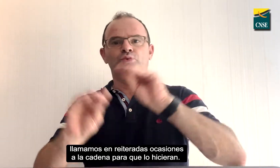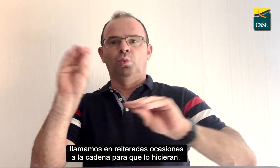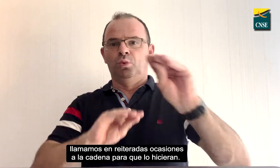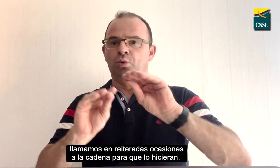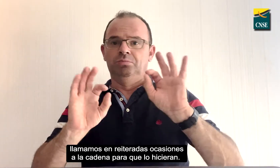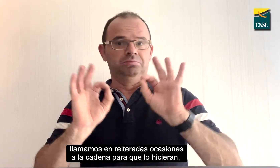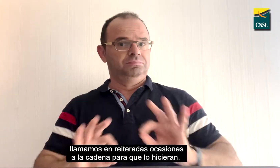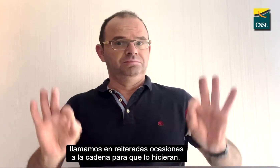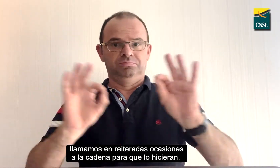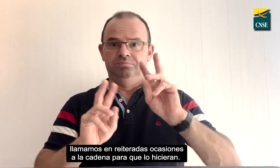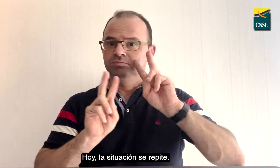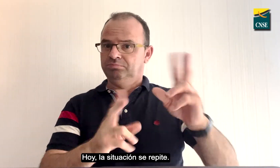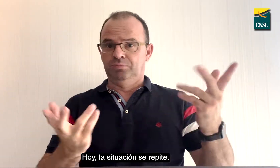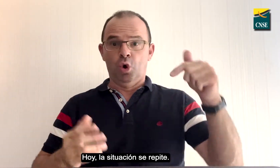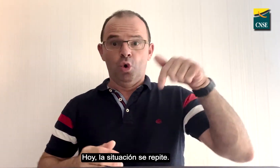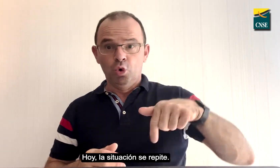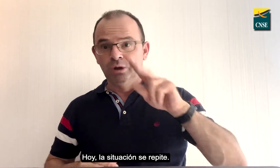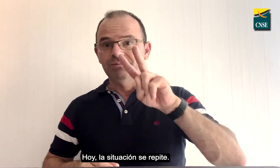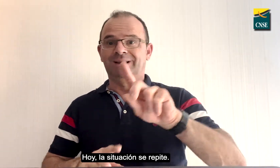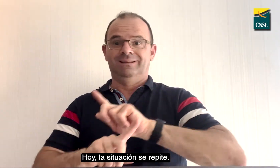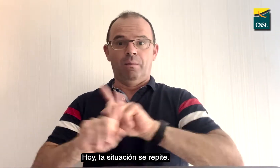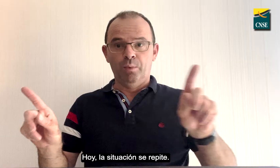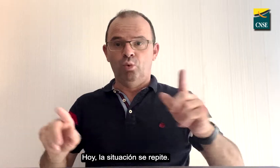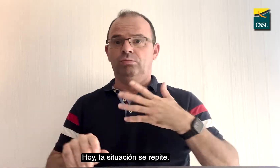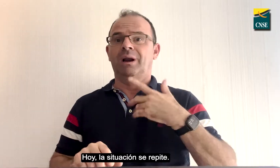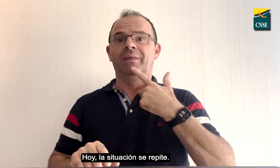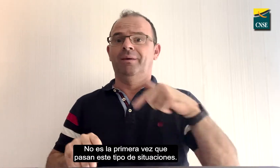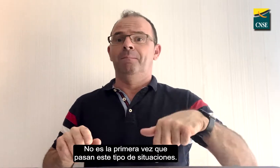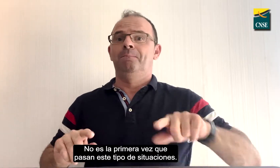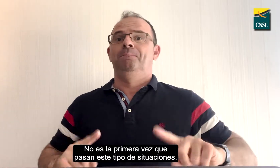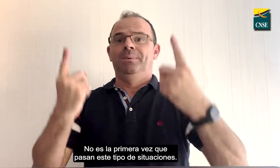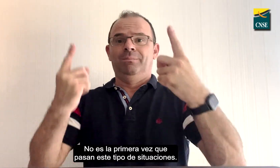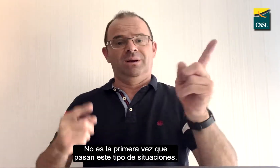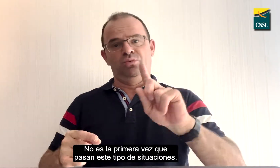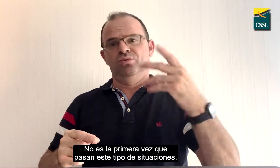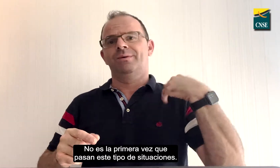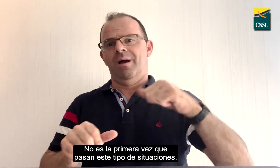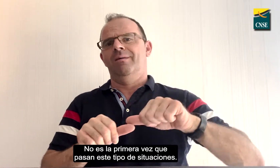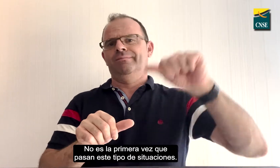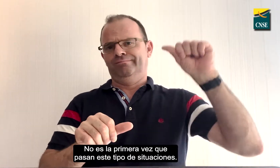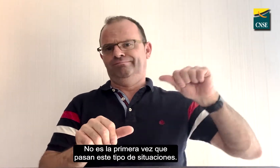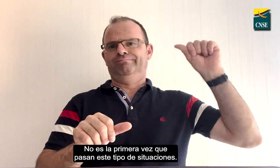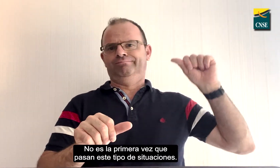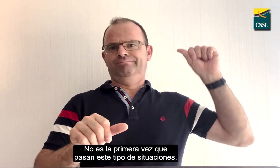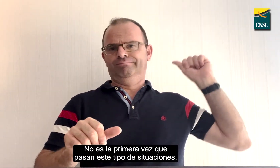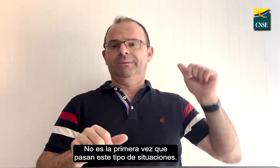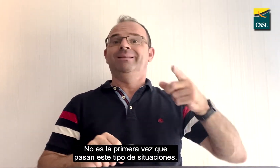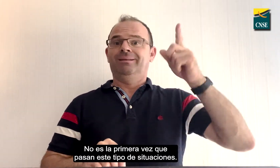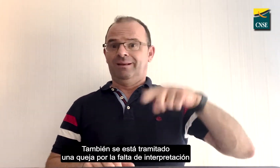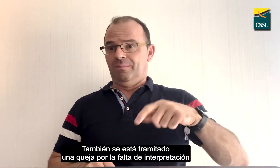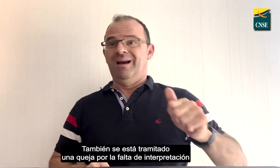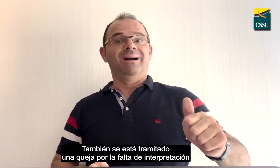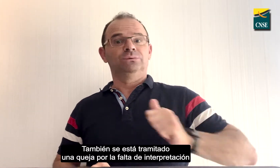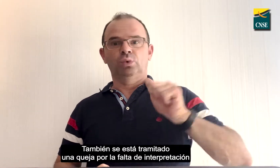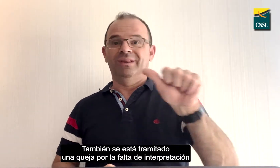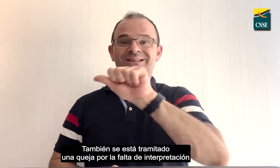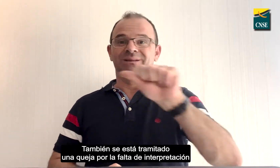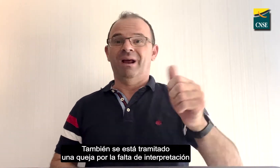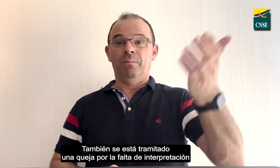hoy la situación se repite. No es la primera vez que pasan este tipo de situaciones. También se está tramitando